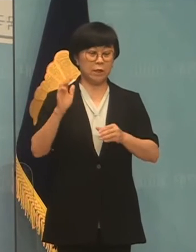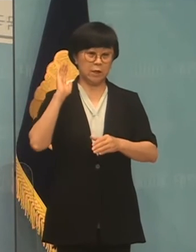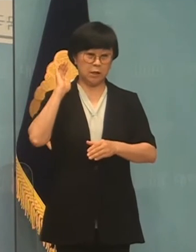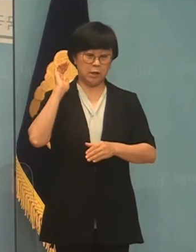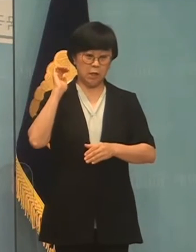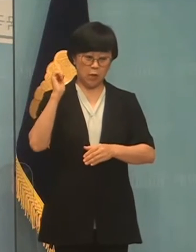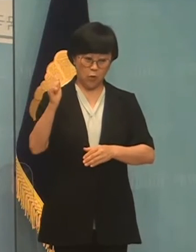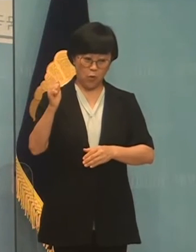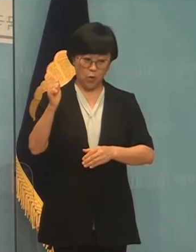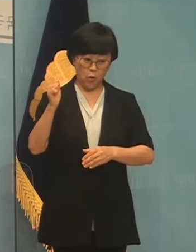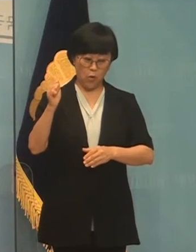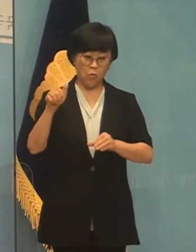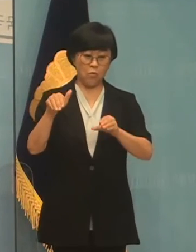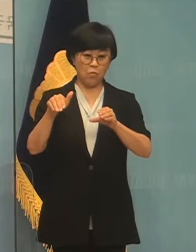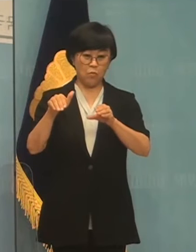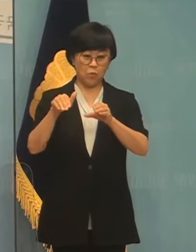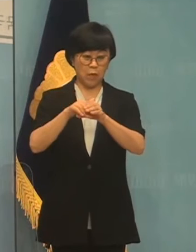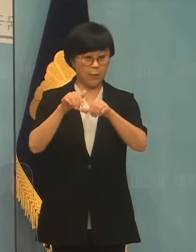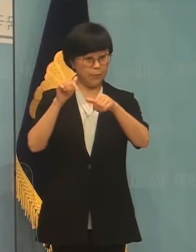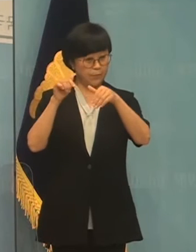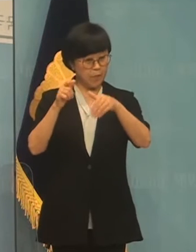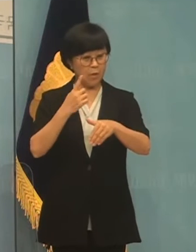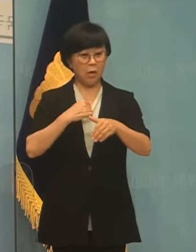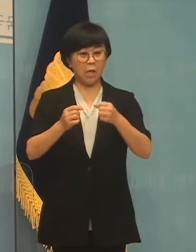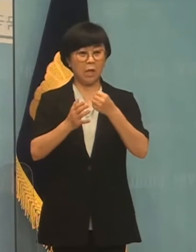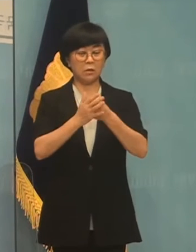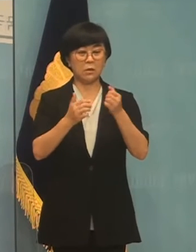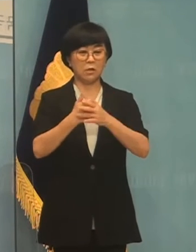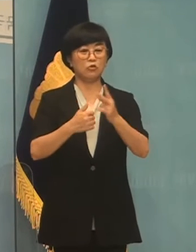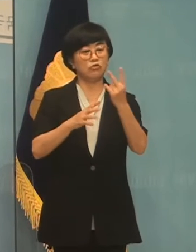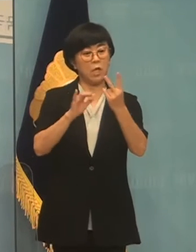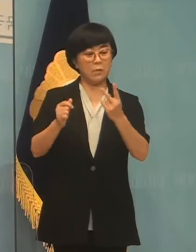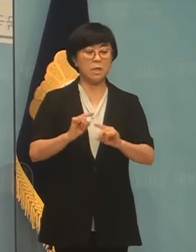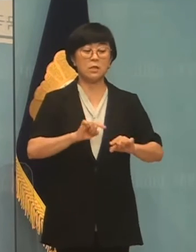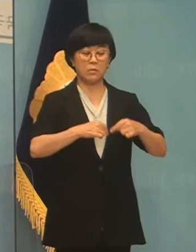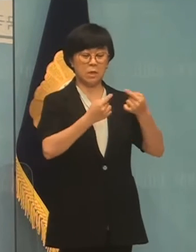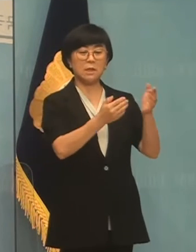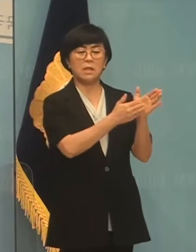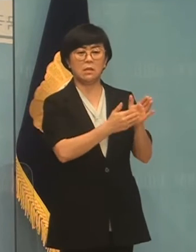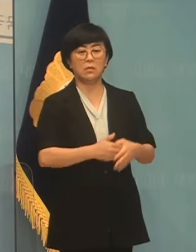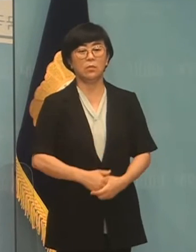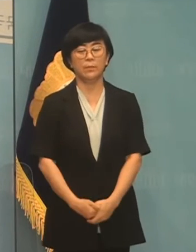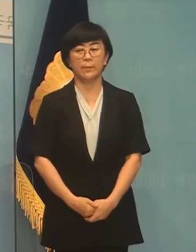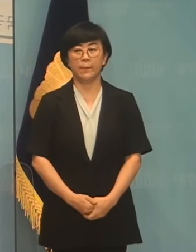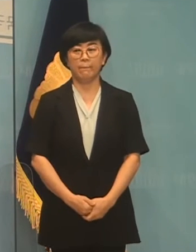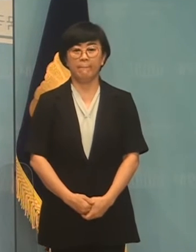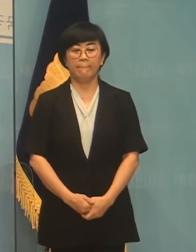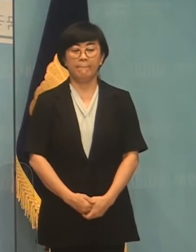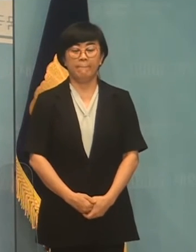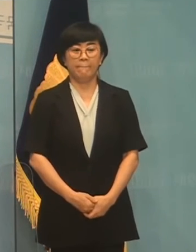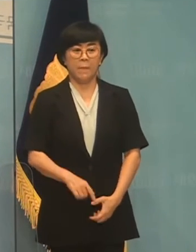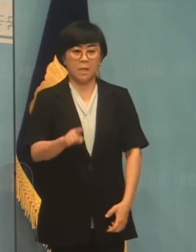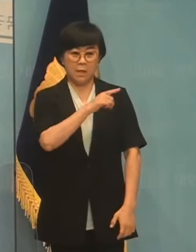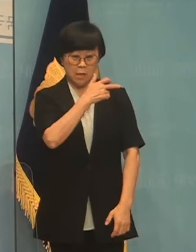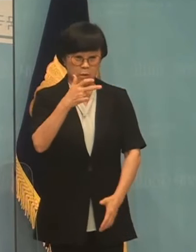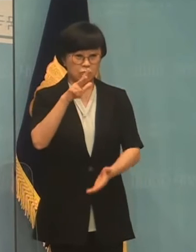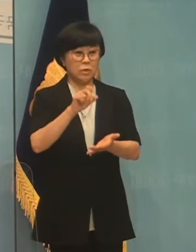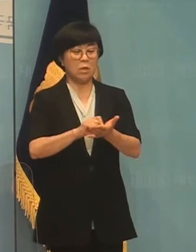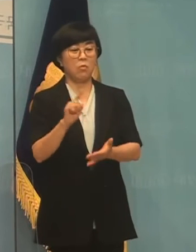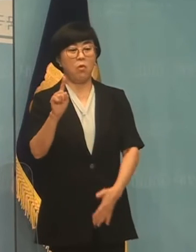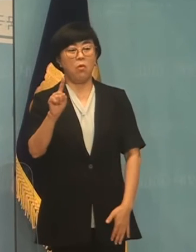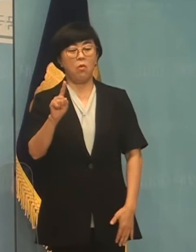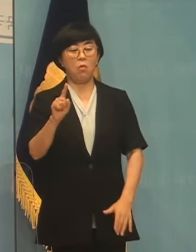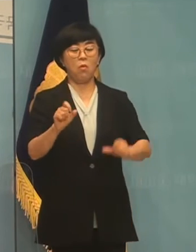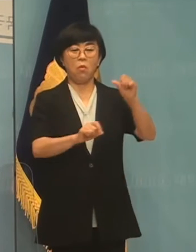문화기재관 출신께서 1인을 포함한 2인이 참사한 것이 정보였습니다. 가장 큰 문제는